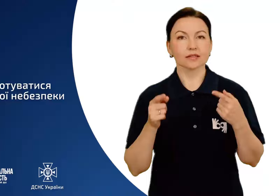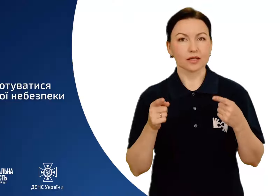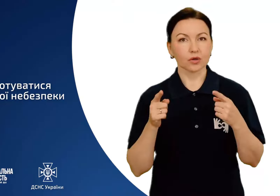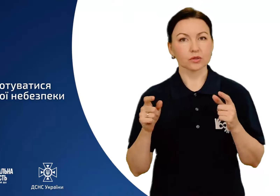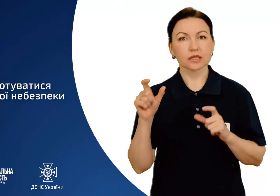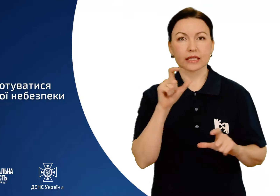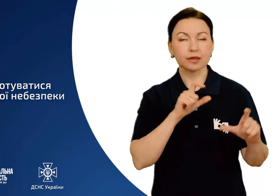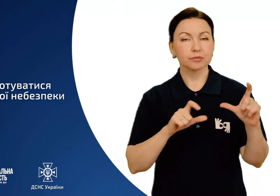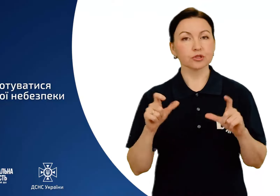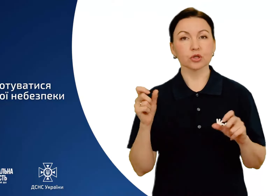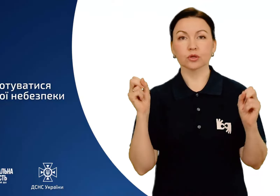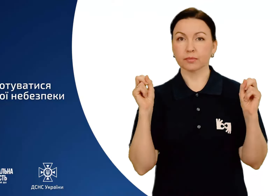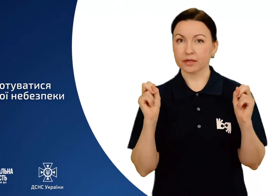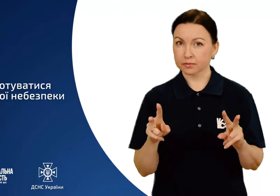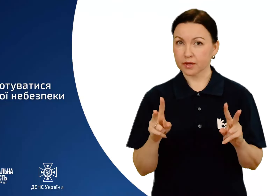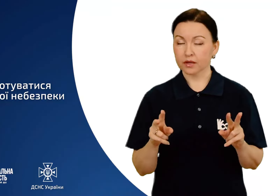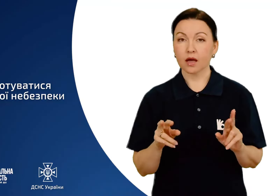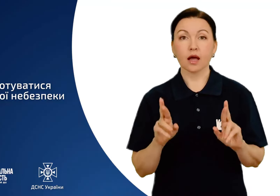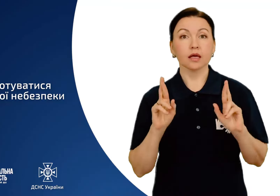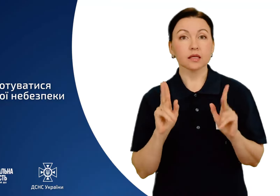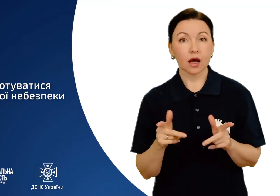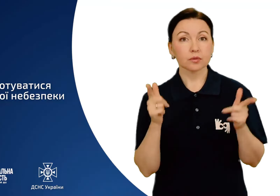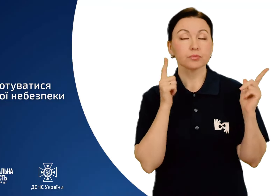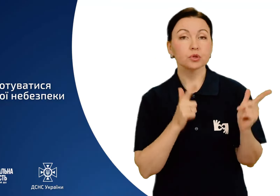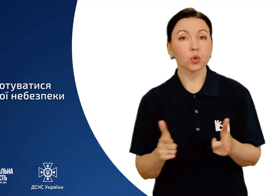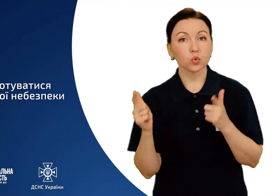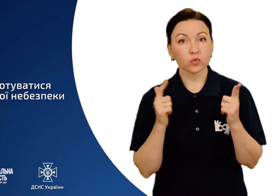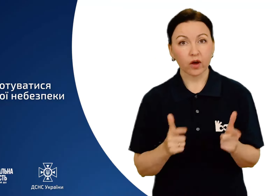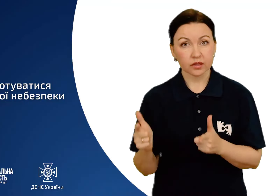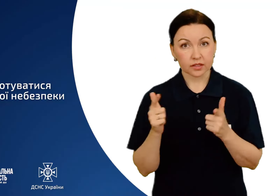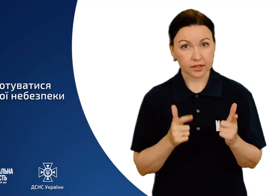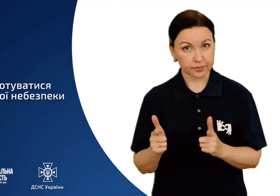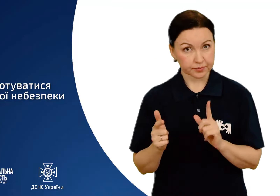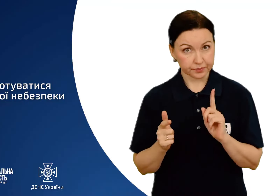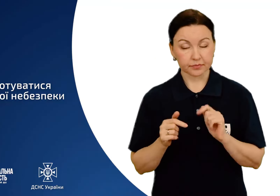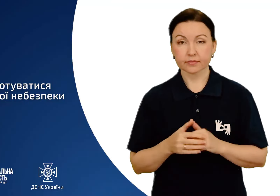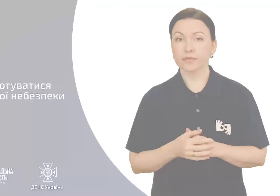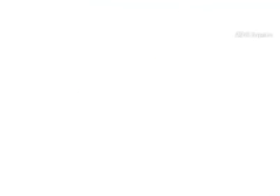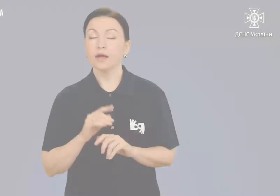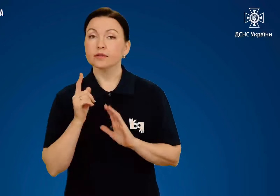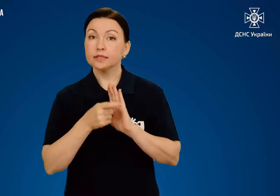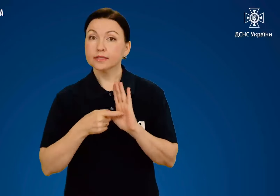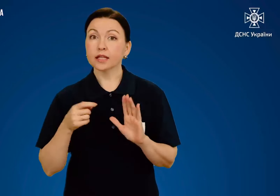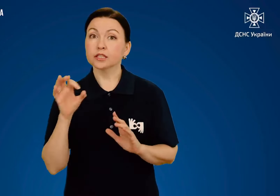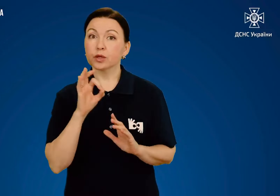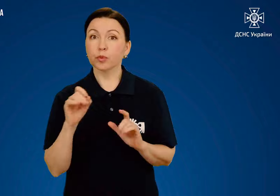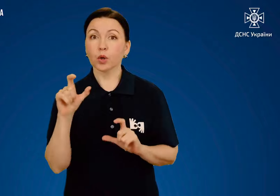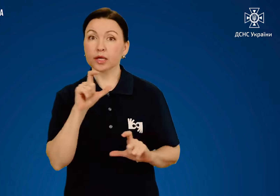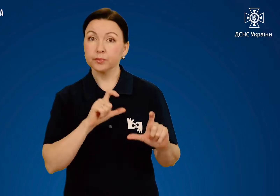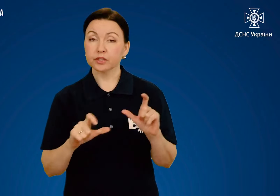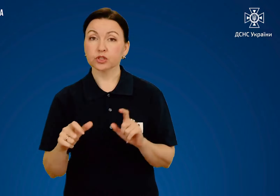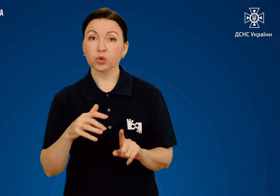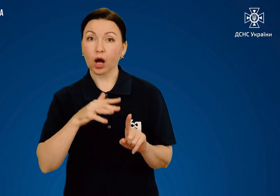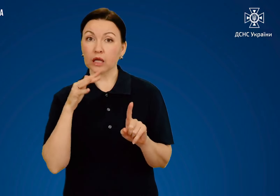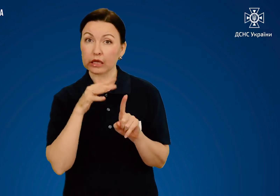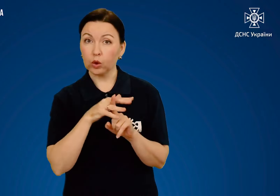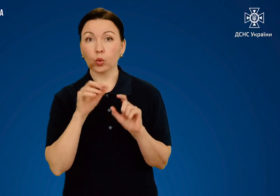Загроза хімічної небезпеки. Як підготуватися? Дізнатися про хімічну атаку